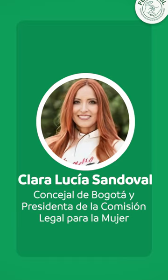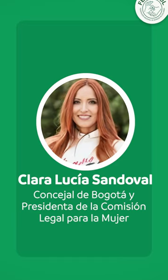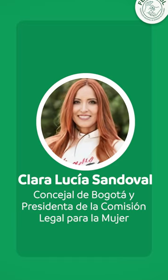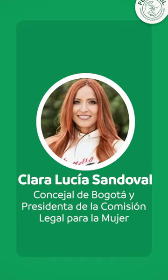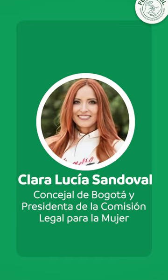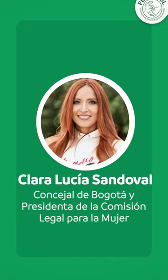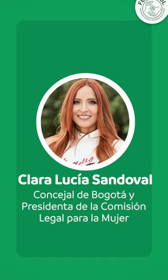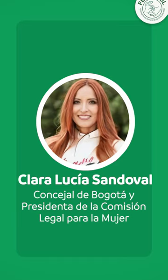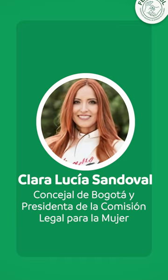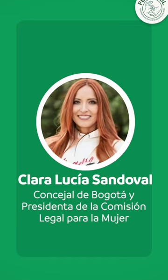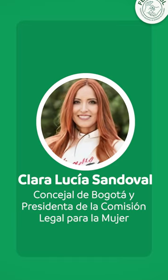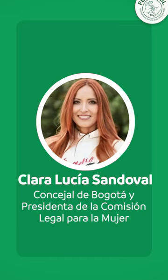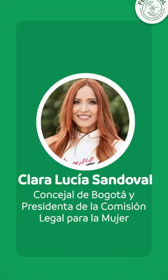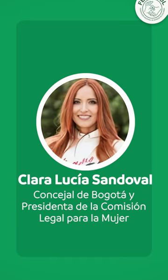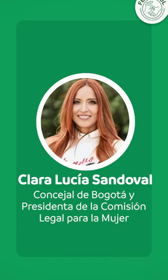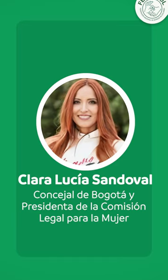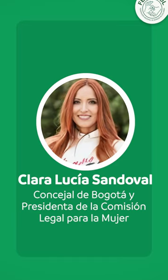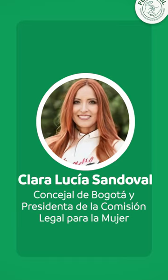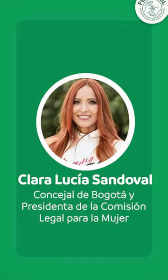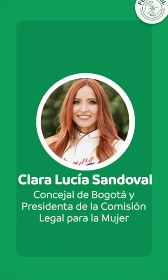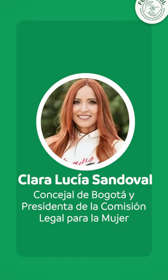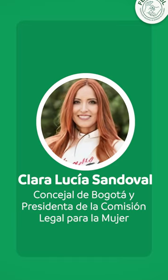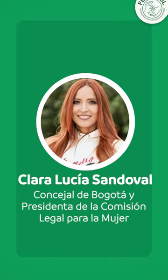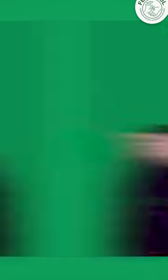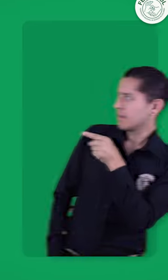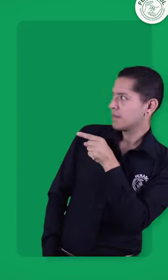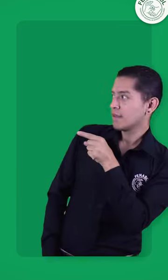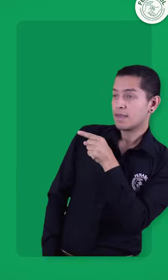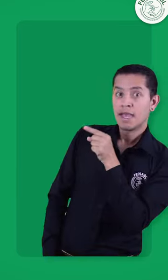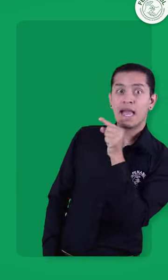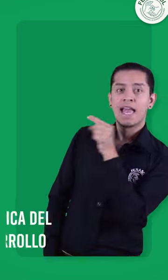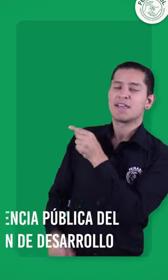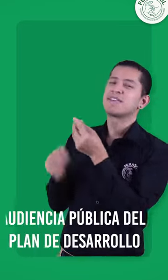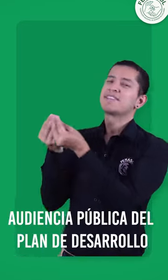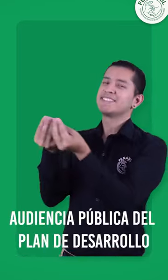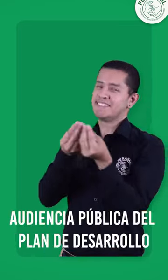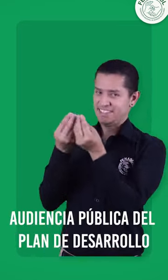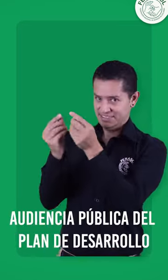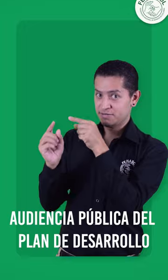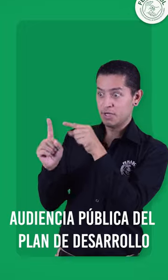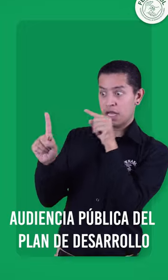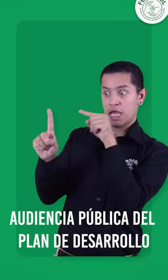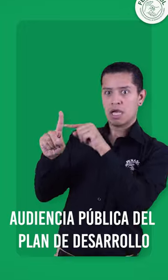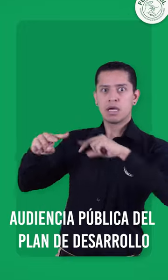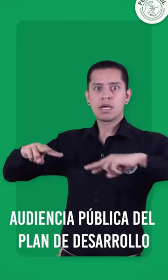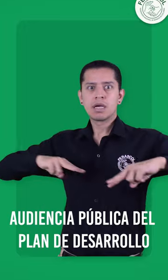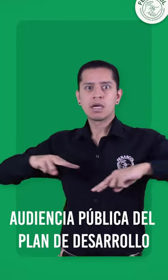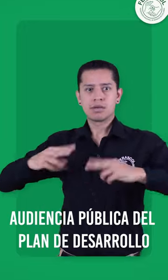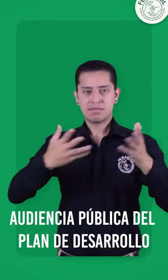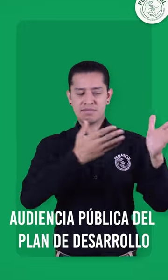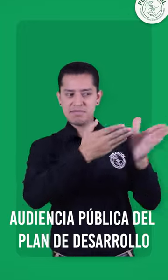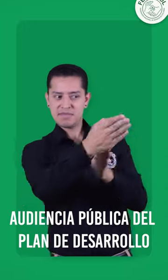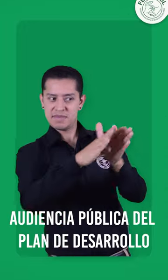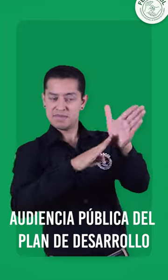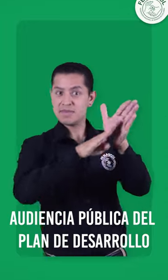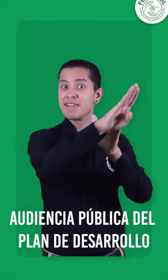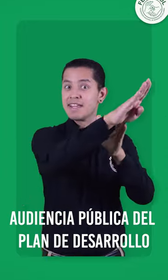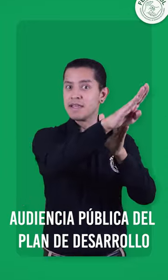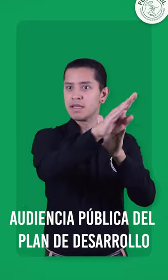Coordinadora Ponente del Plan de Desarrollo, concejal Clara Lucía Sandoval. La Audiencia Pública del